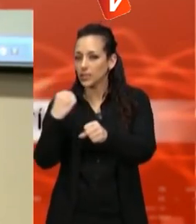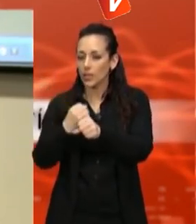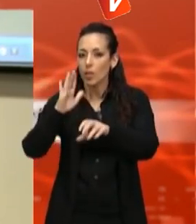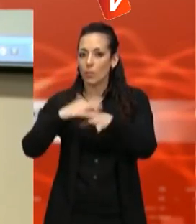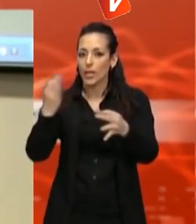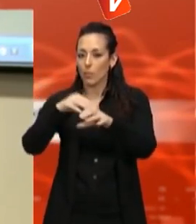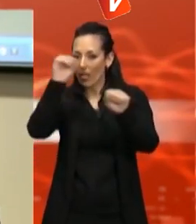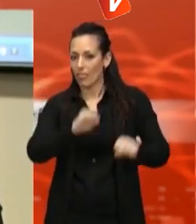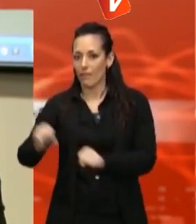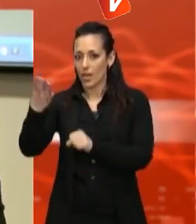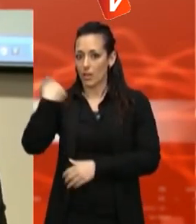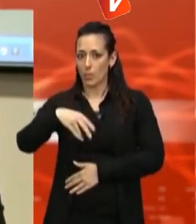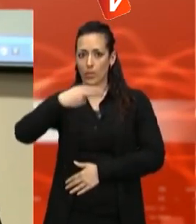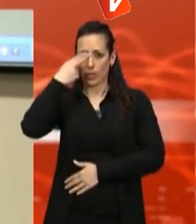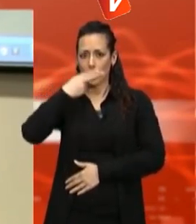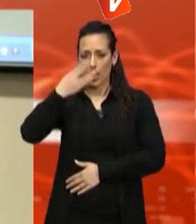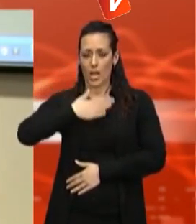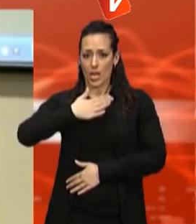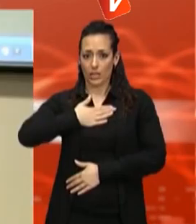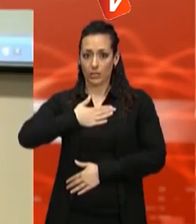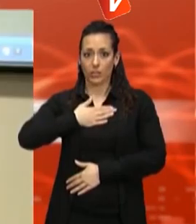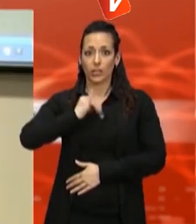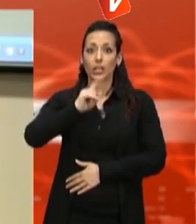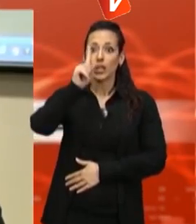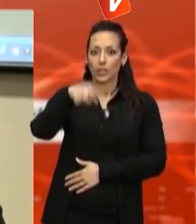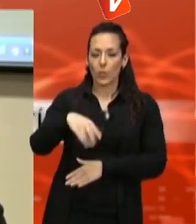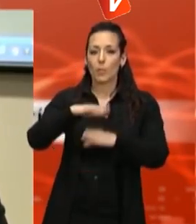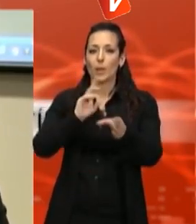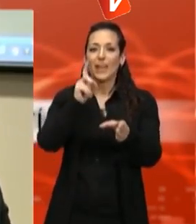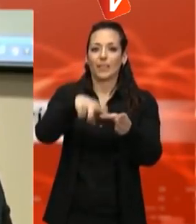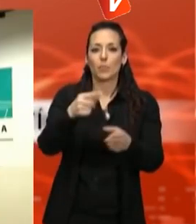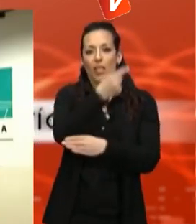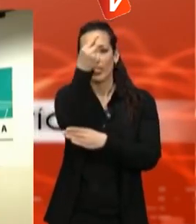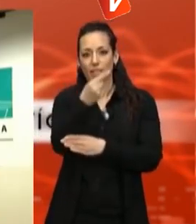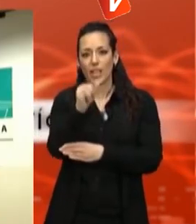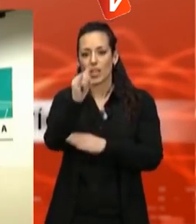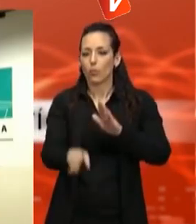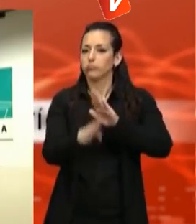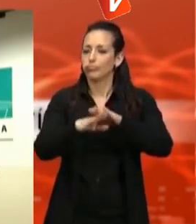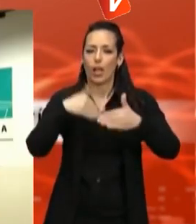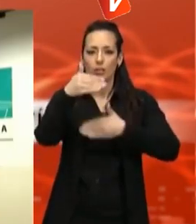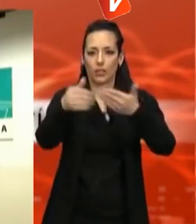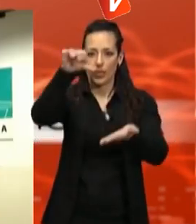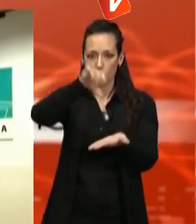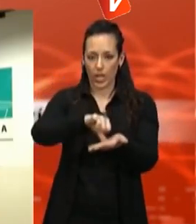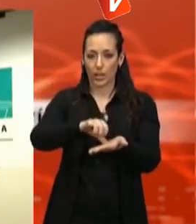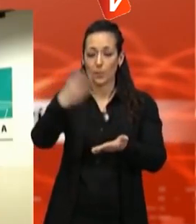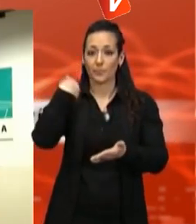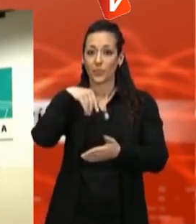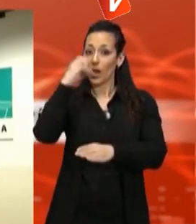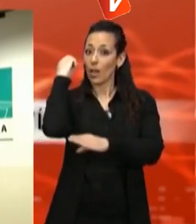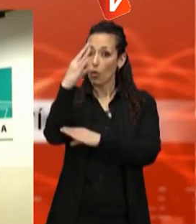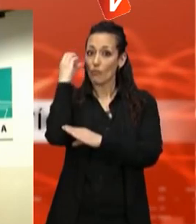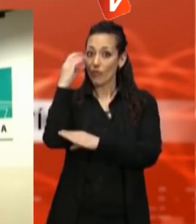interessos, però també en voluntat de participar directament en el disseny i en tirar endavant la ciutat. L'acte ha comptat amb la Conferència